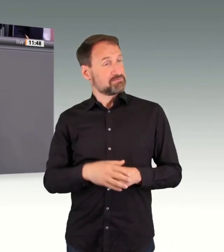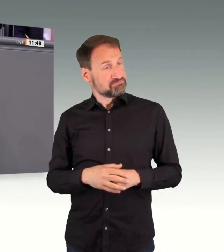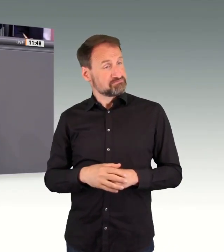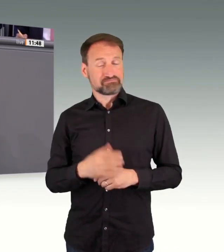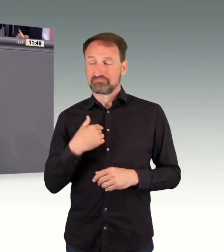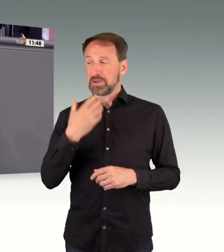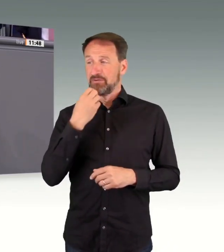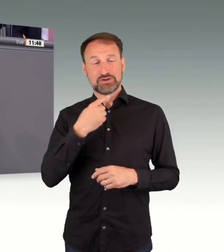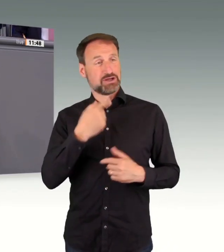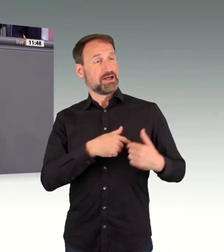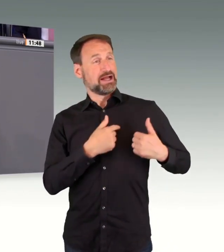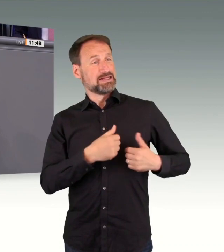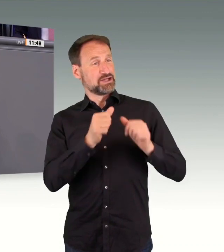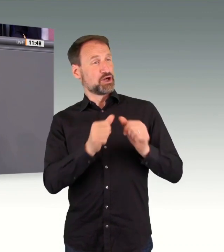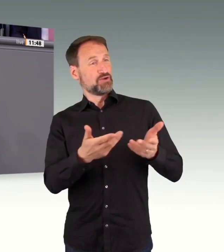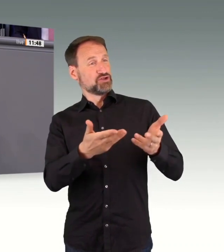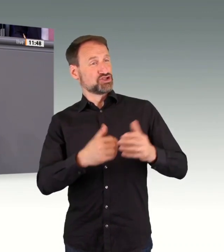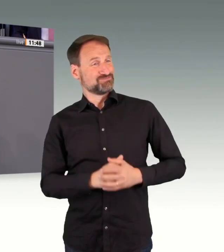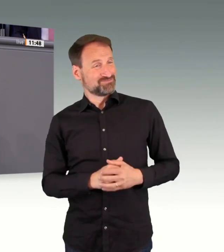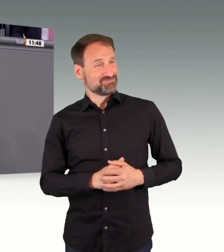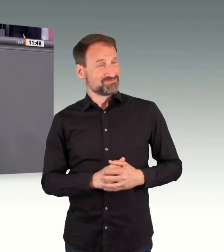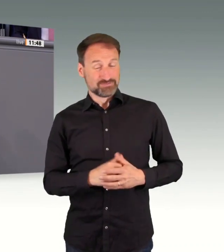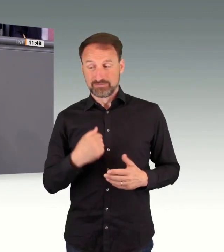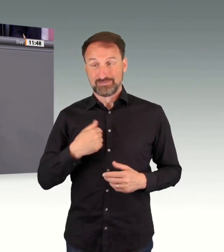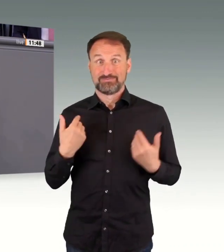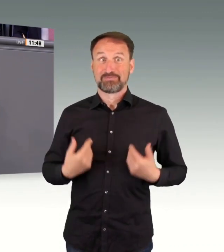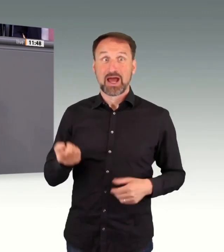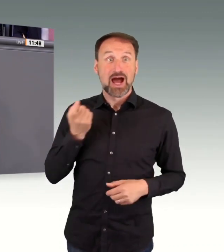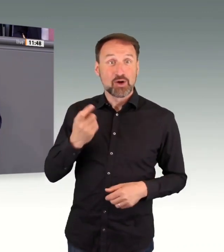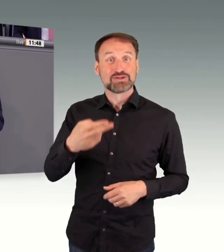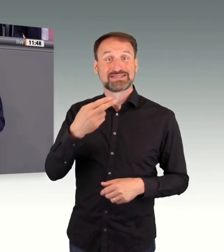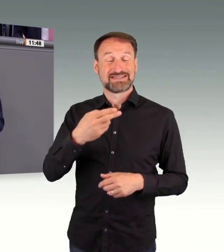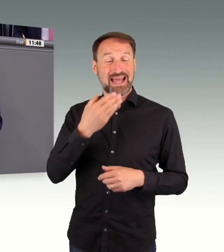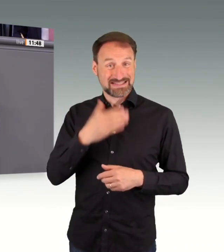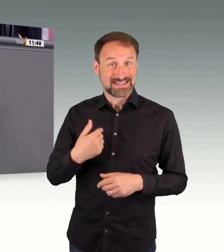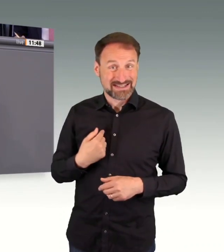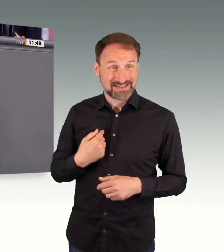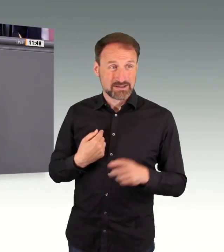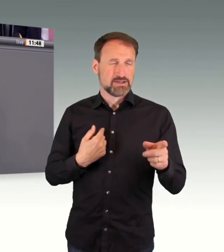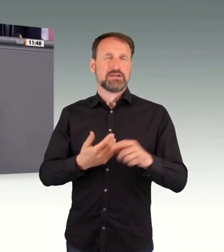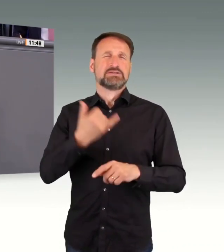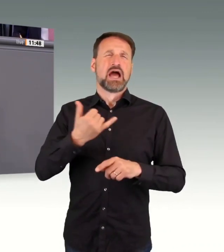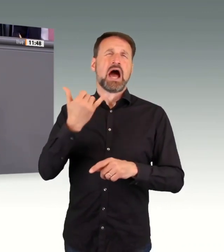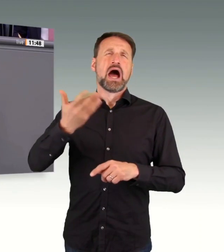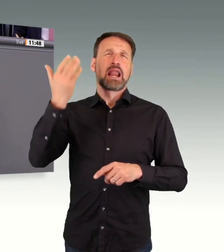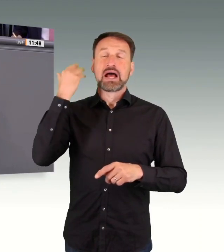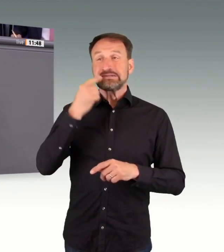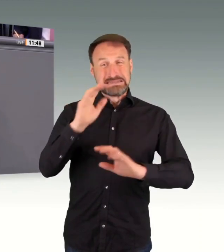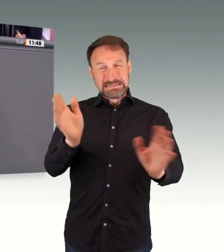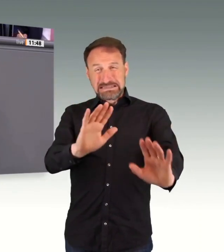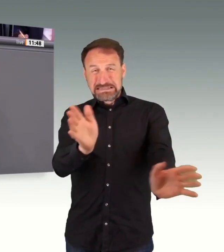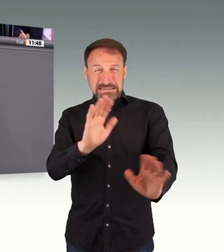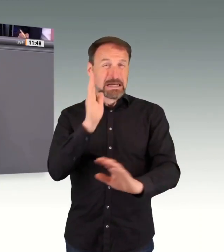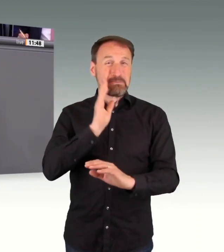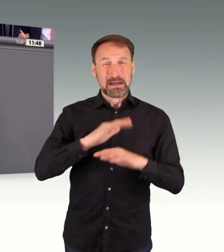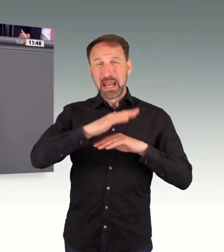Hesse, liebe Kolleginnen und Kollegen, wo Sie jahrelang vor der Verspargelung der Landschaft gewarnt haben und davor, dass Windräder höher